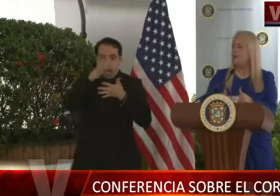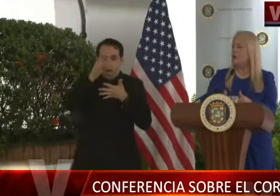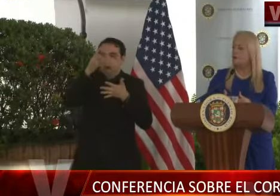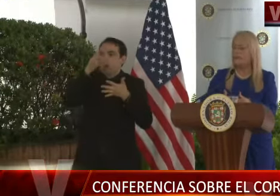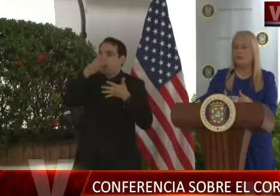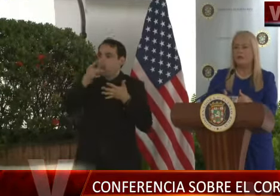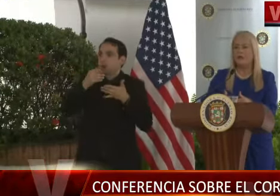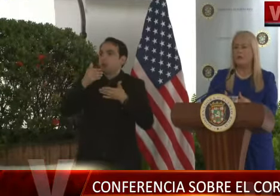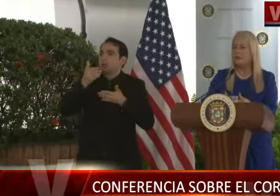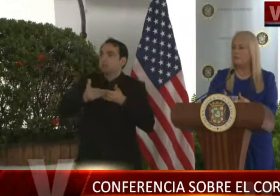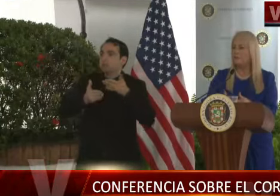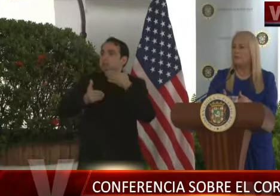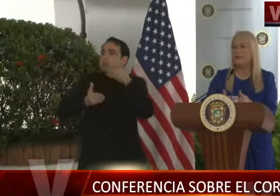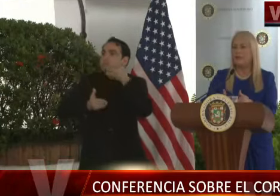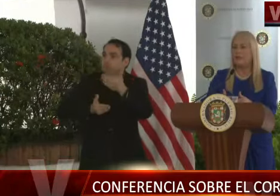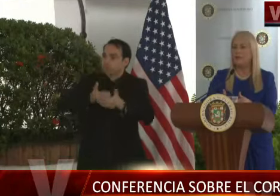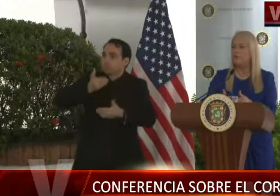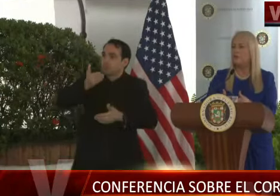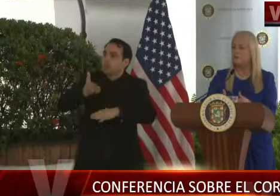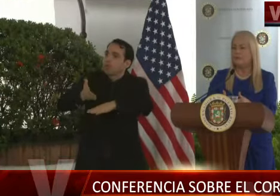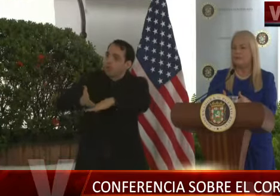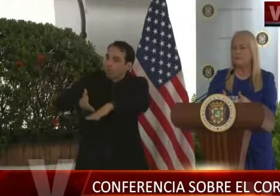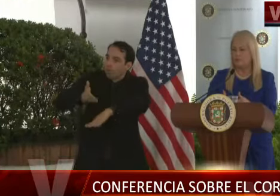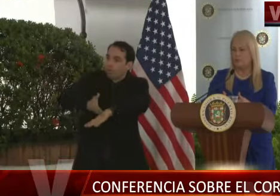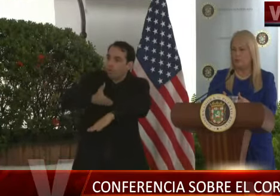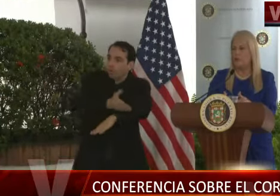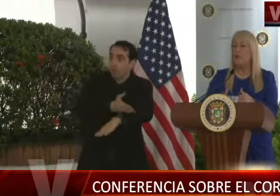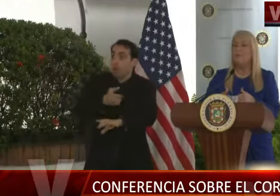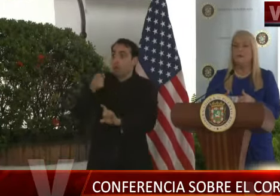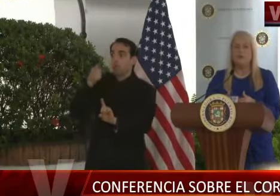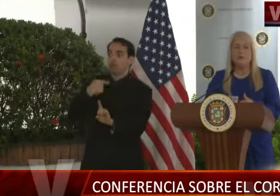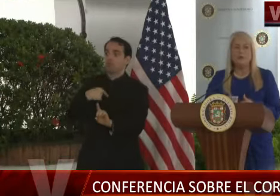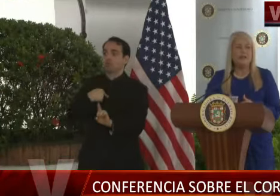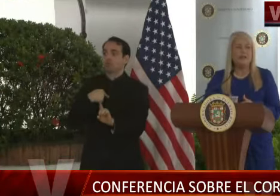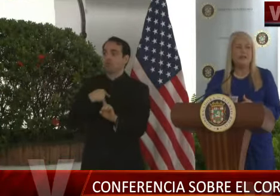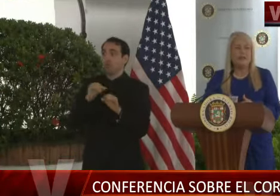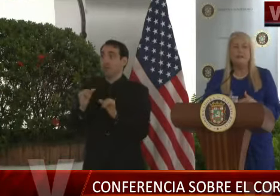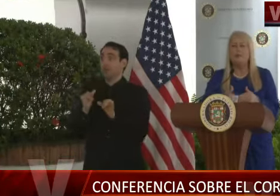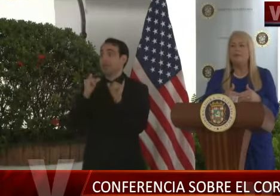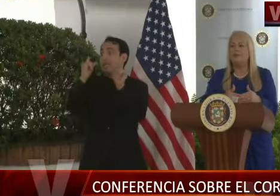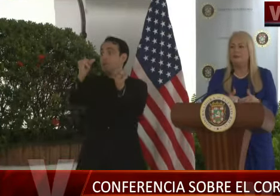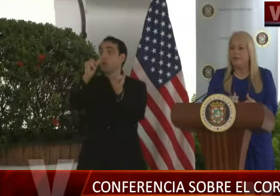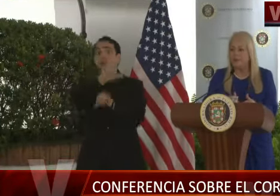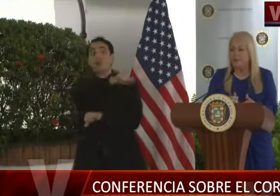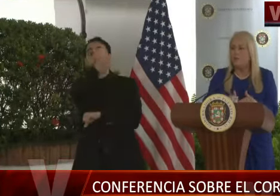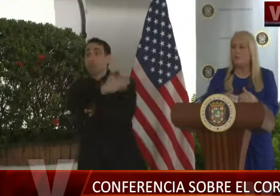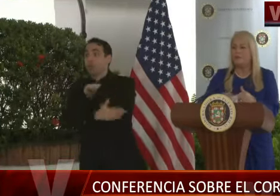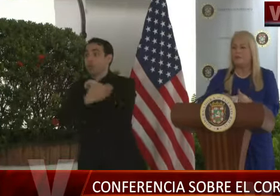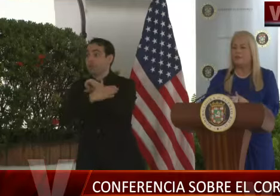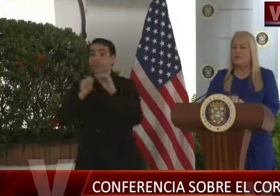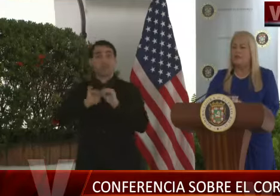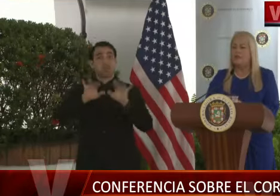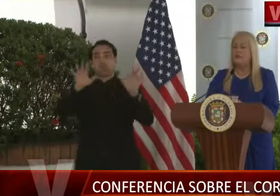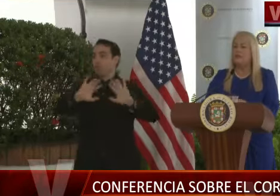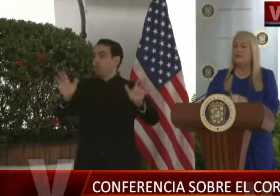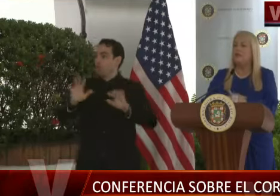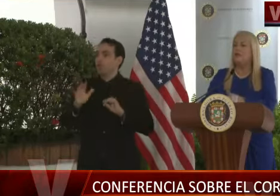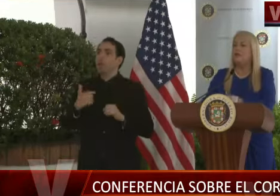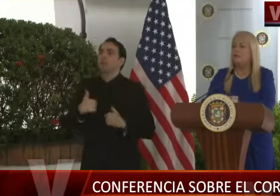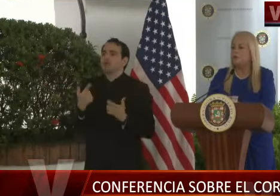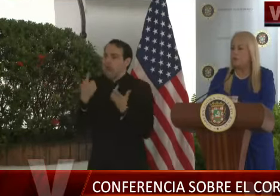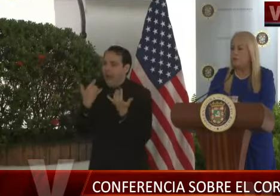y vamos así trabajándolas todas para que eso no nos pase a nosotros. Por eso estamos adelantando en las órdenes de compra, por eso estamos